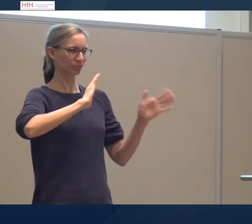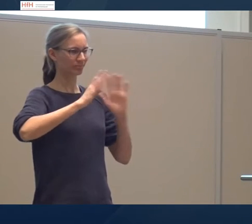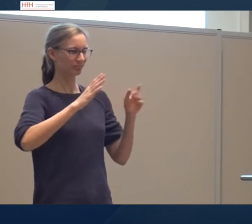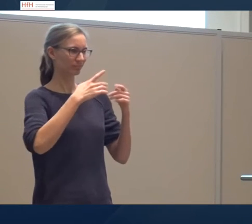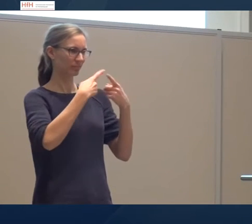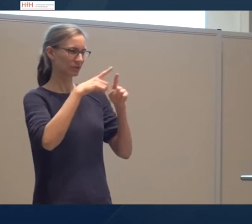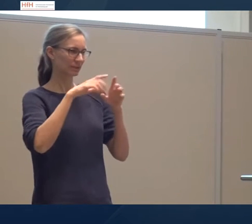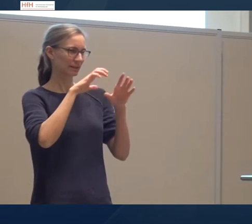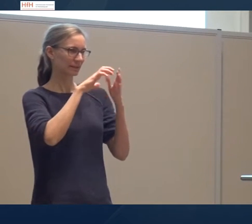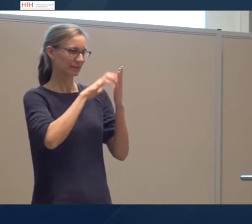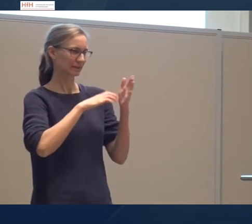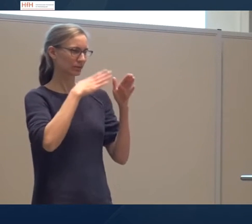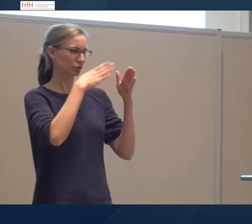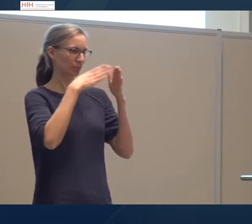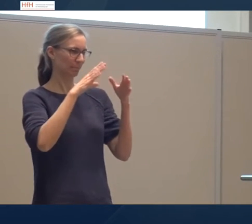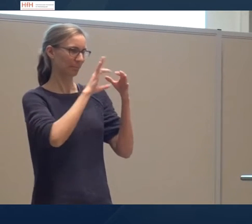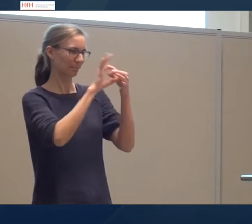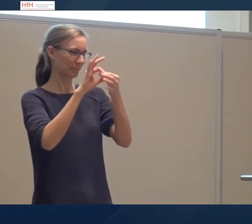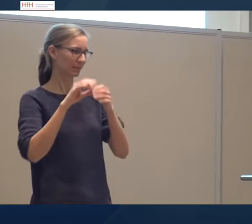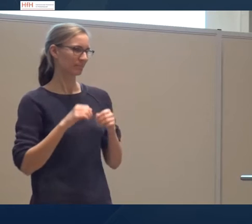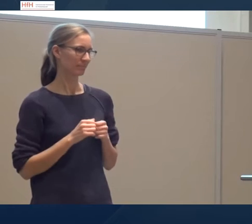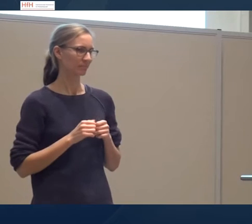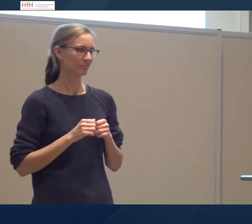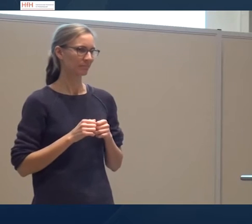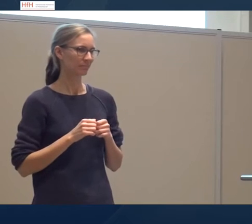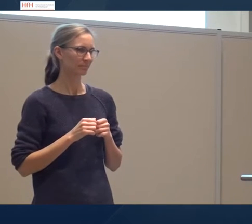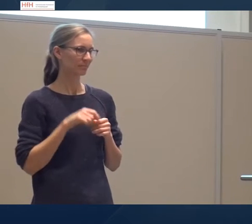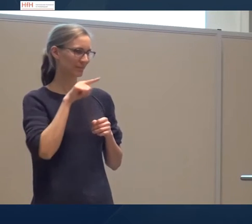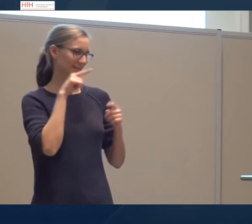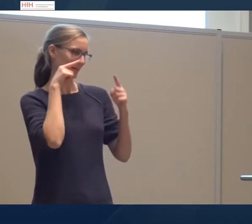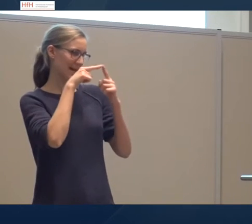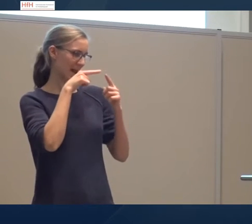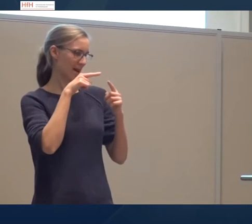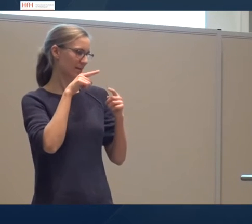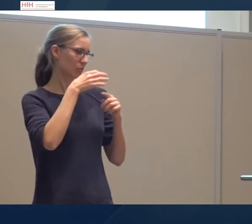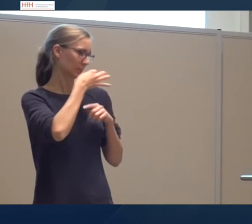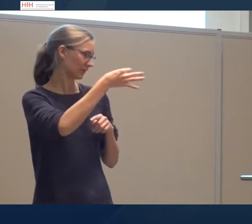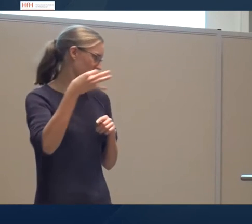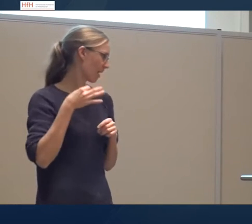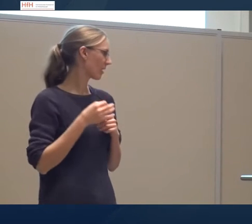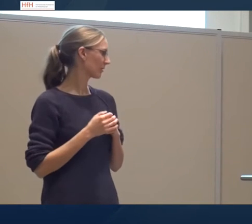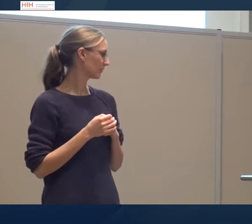bekannten Personen sind. So wollten wir an die Namen gelangen.